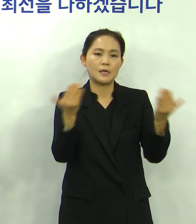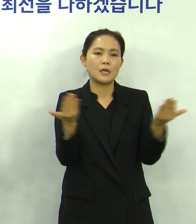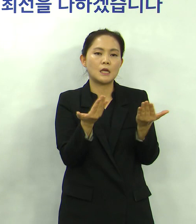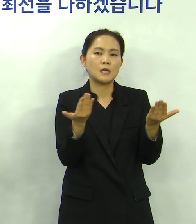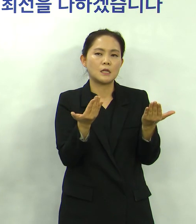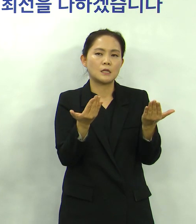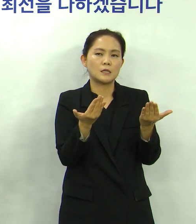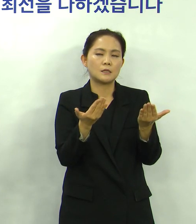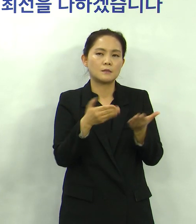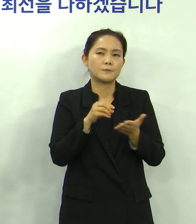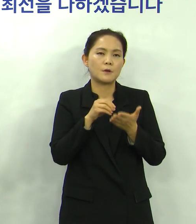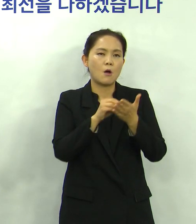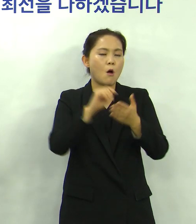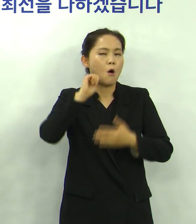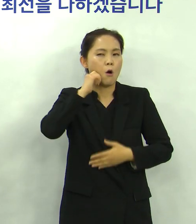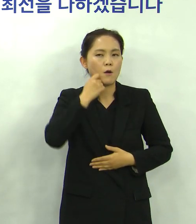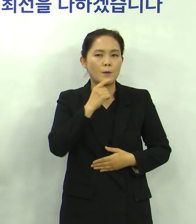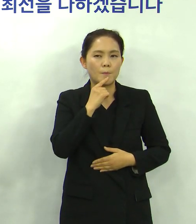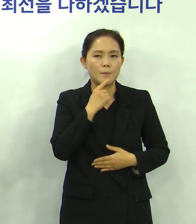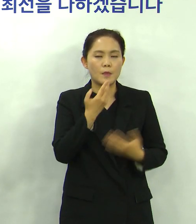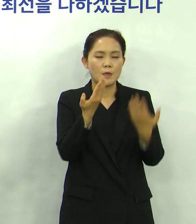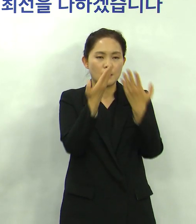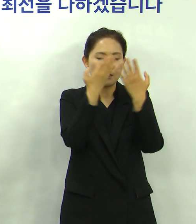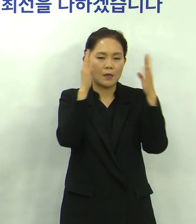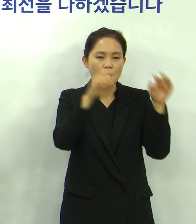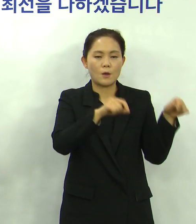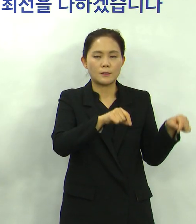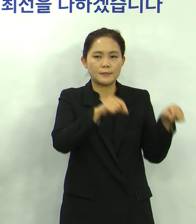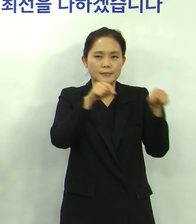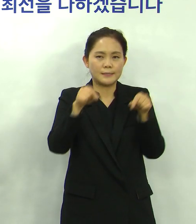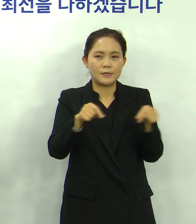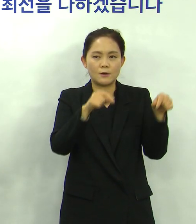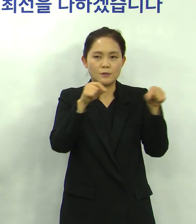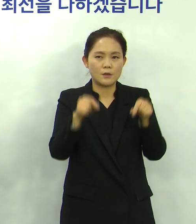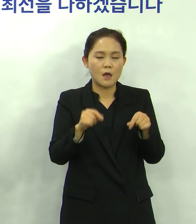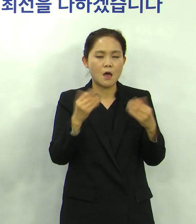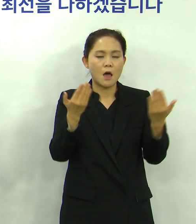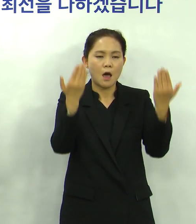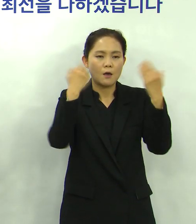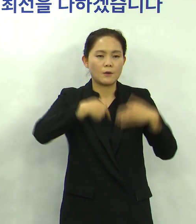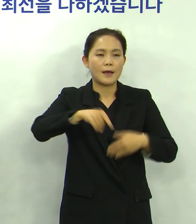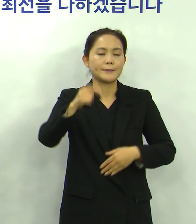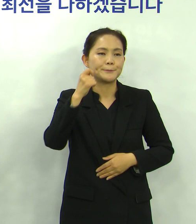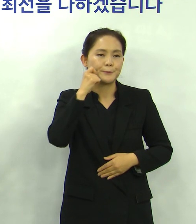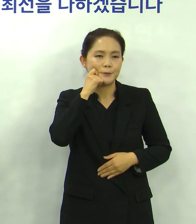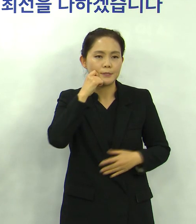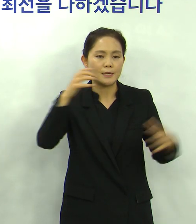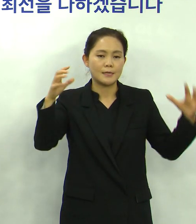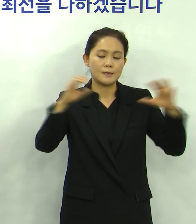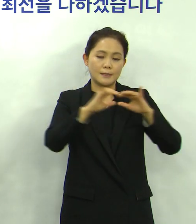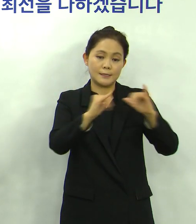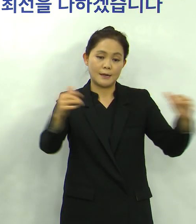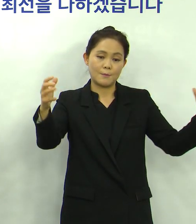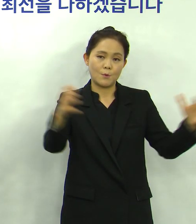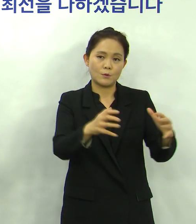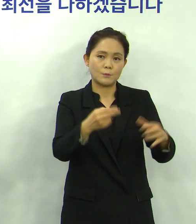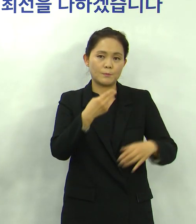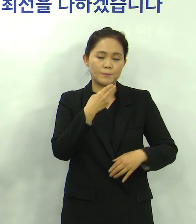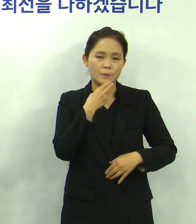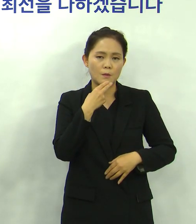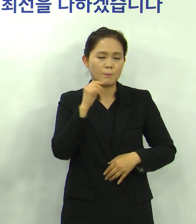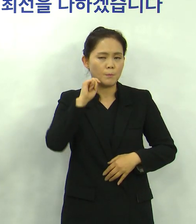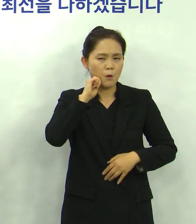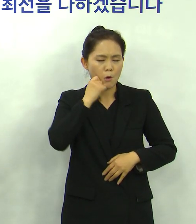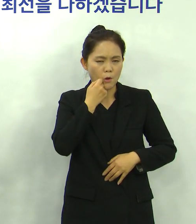좁아지고 있습니다 개학이 지연되면서 아이들은 학교에 가지 못했고 사람들이 모일 수 없어 결혼을